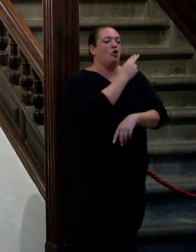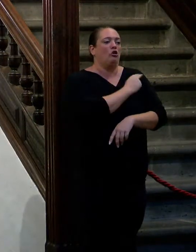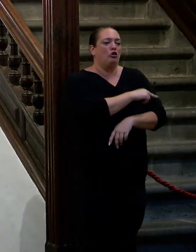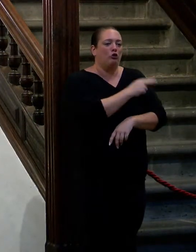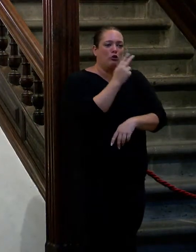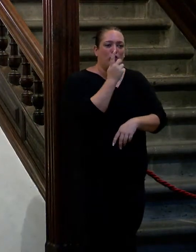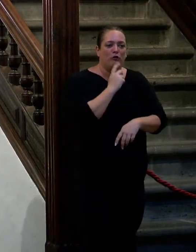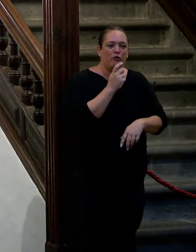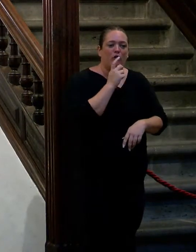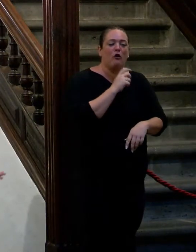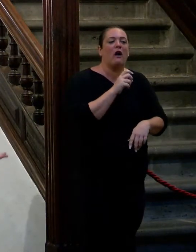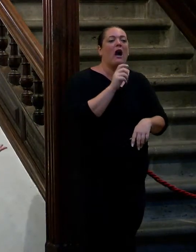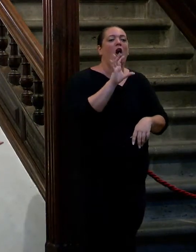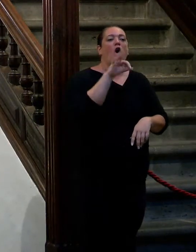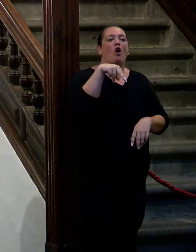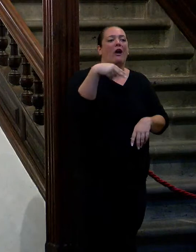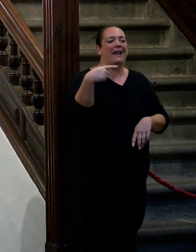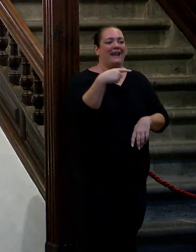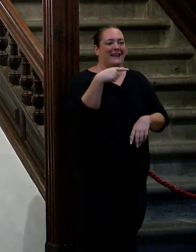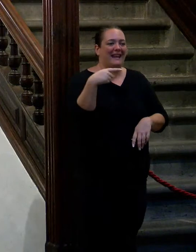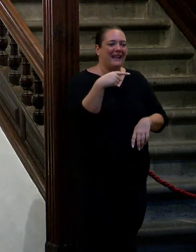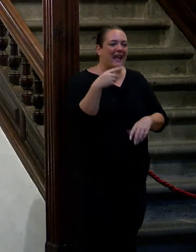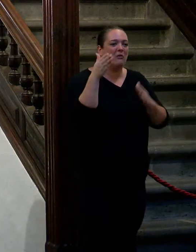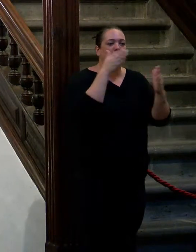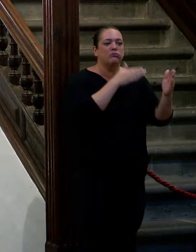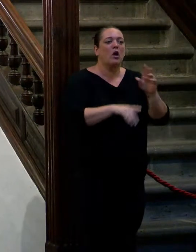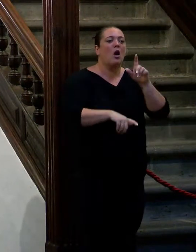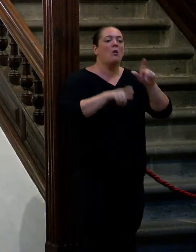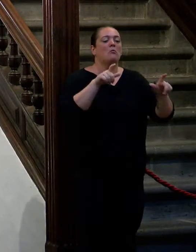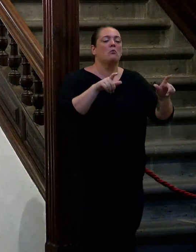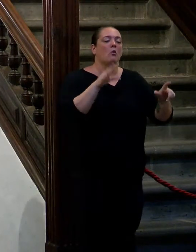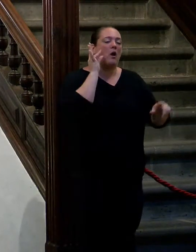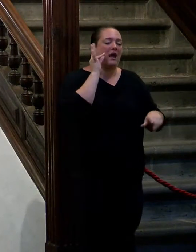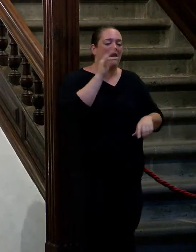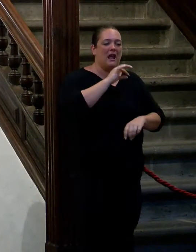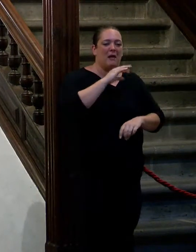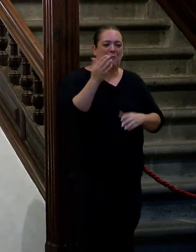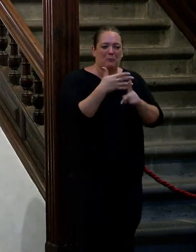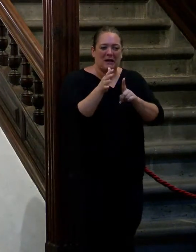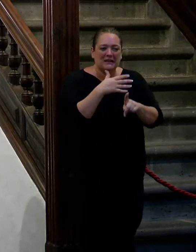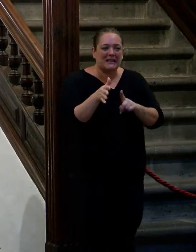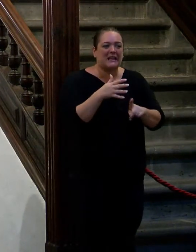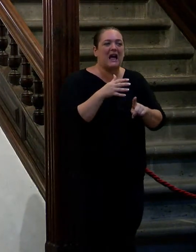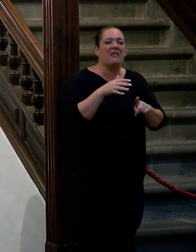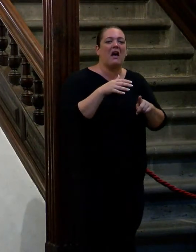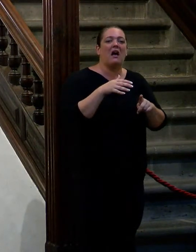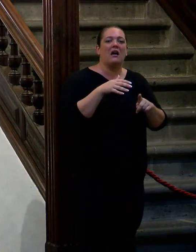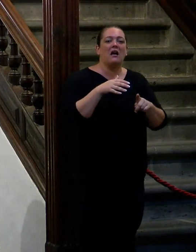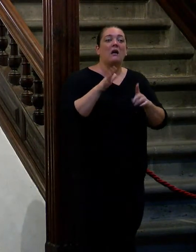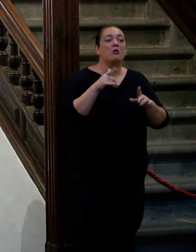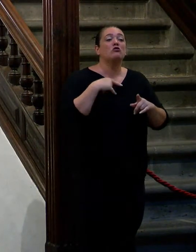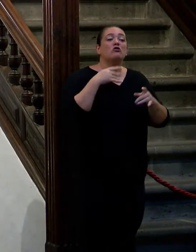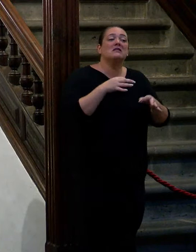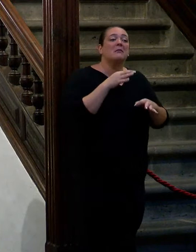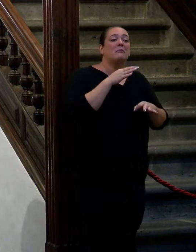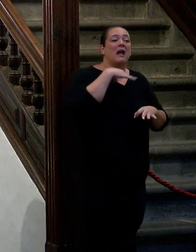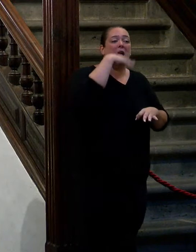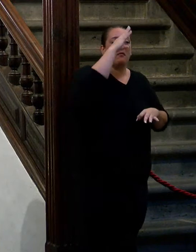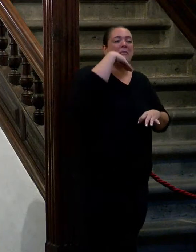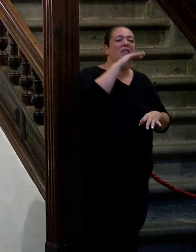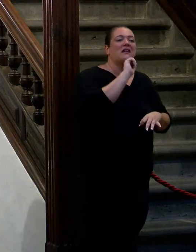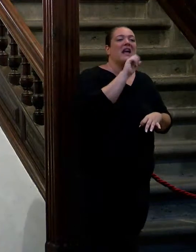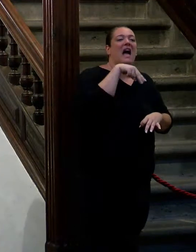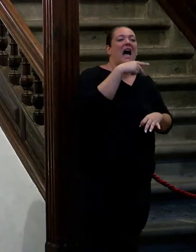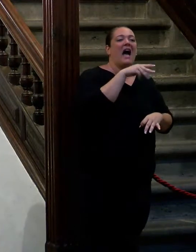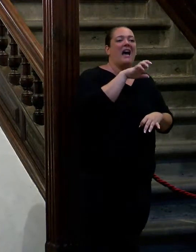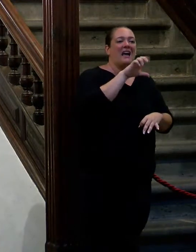de un sinfín de ONG que se dedican a mujeres maltratadas no sé cuánto pero siempre lo doy al Padre Ángel ¿por qué? porque me parece que